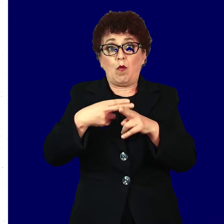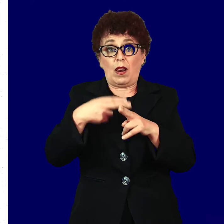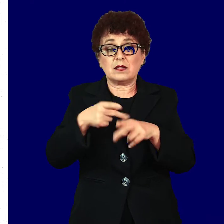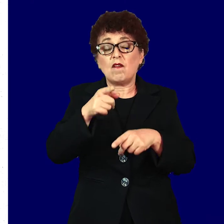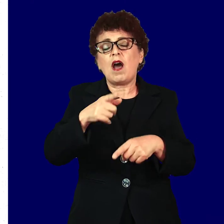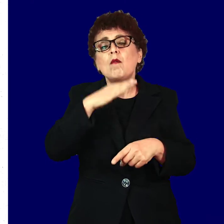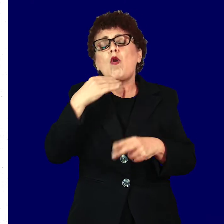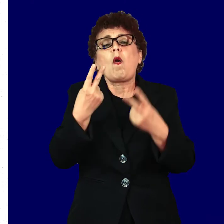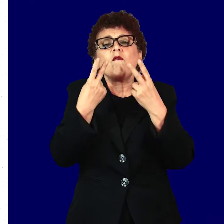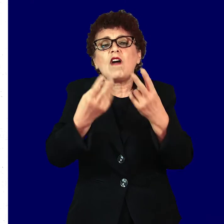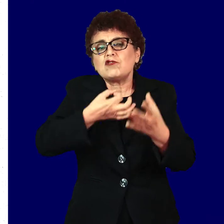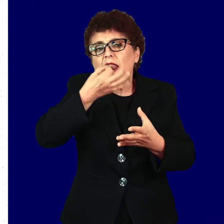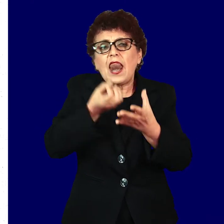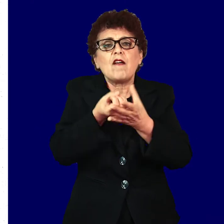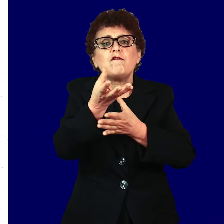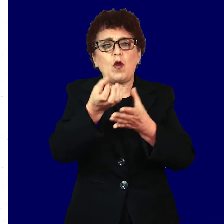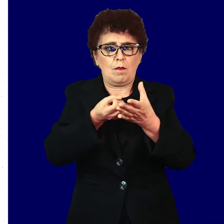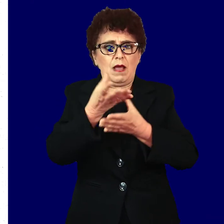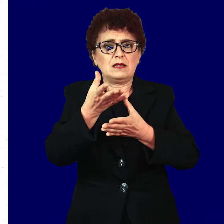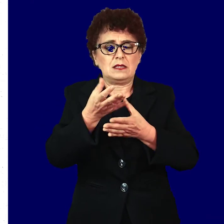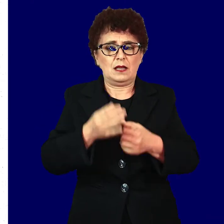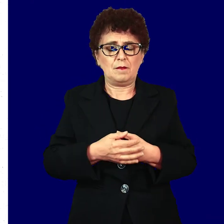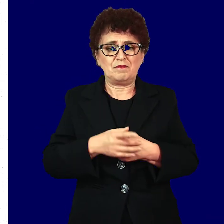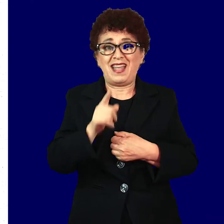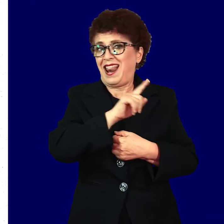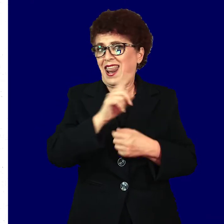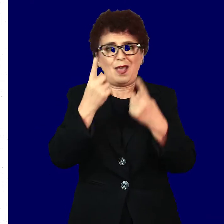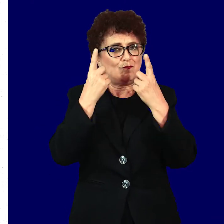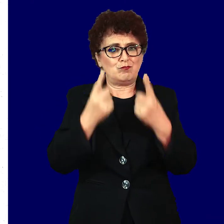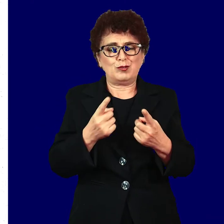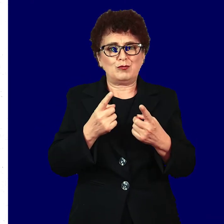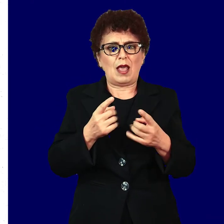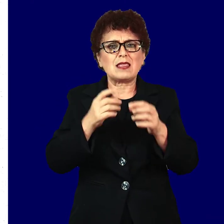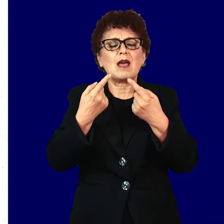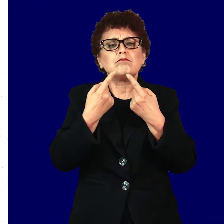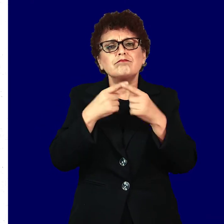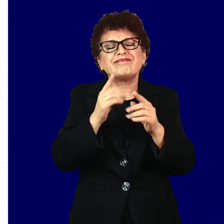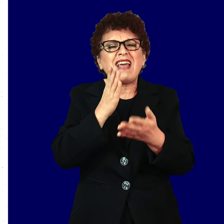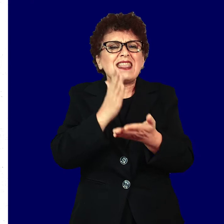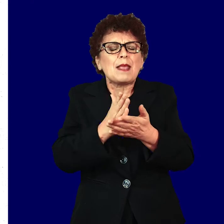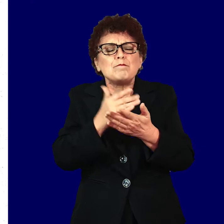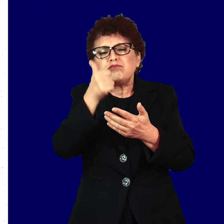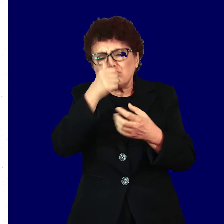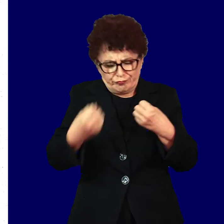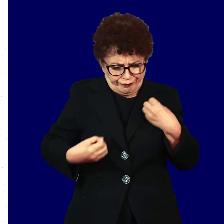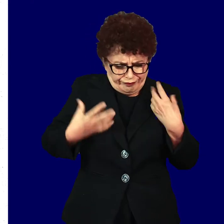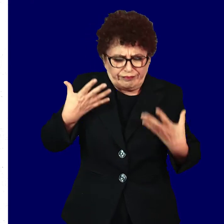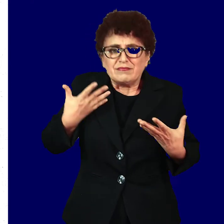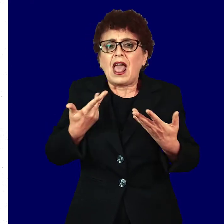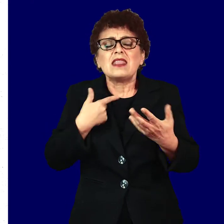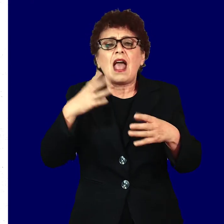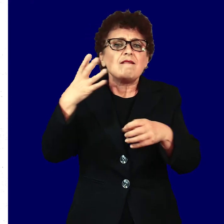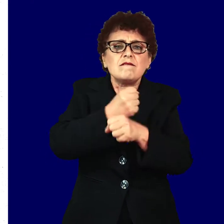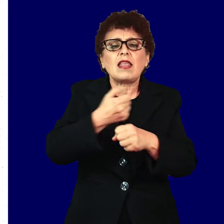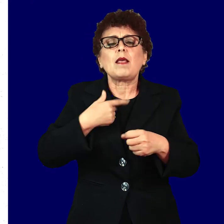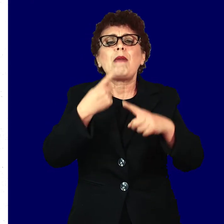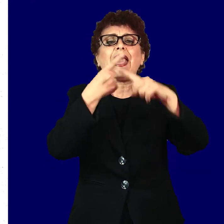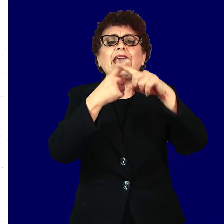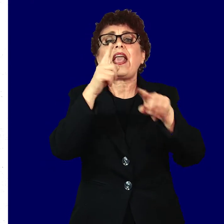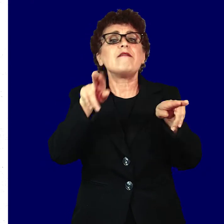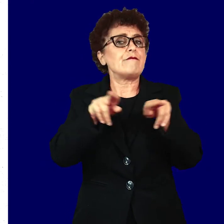и важни информации Не постојат специфични симптоми кои се поврзани со хиф.